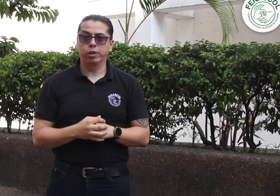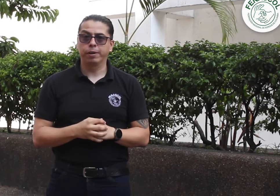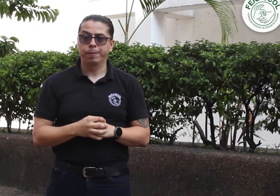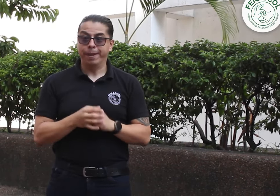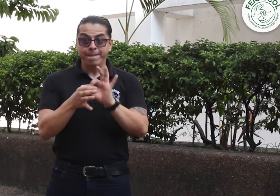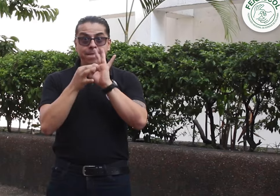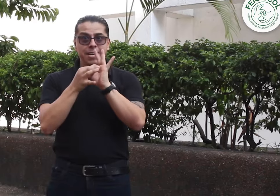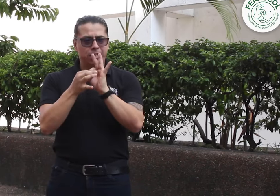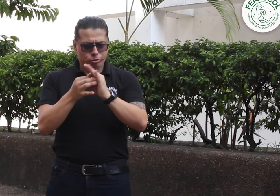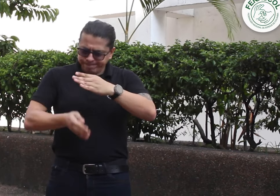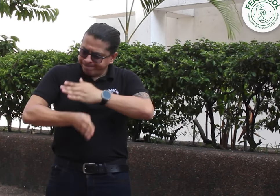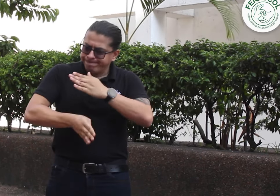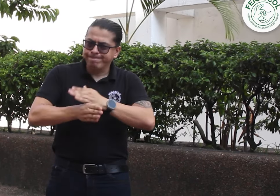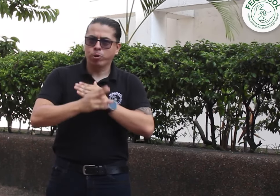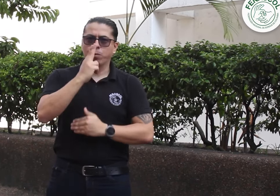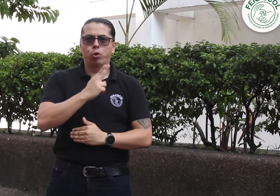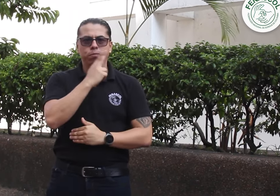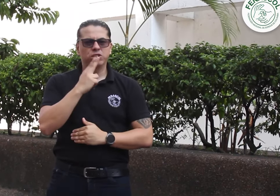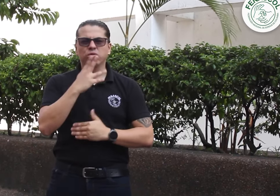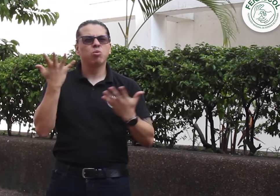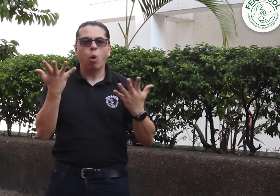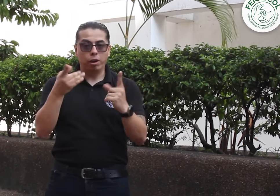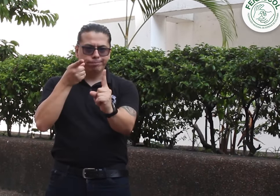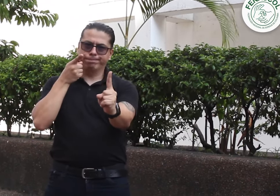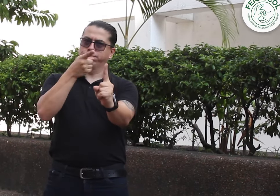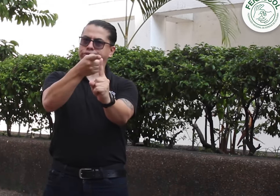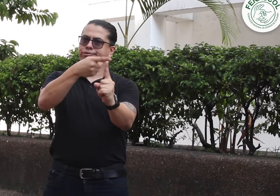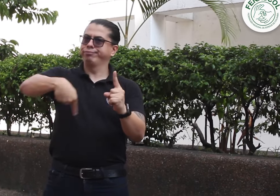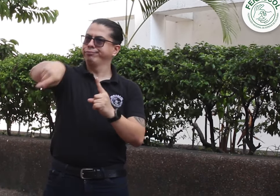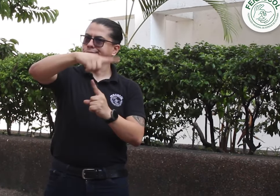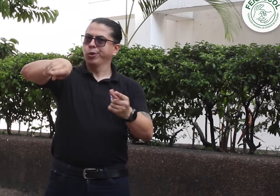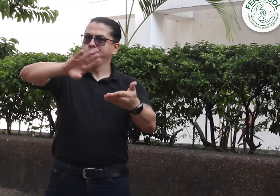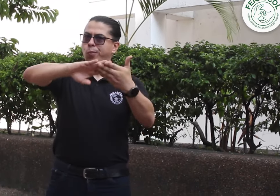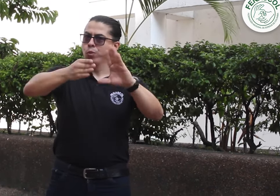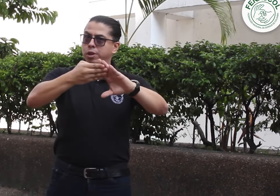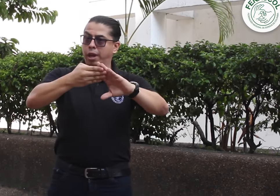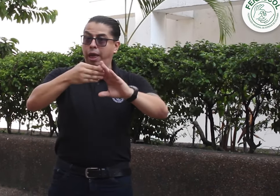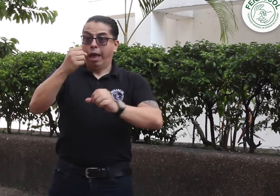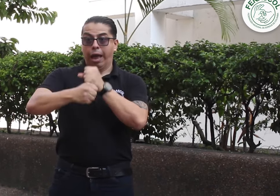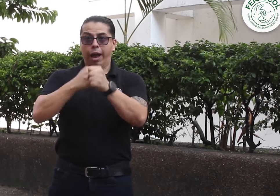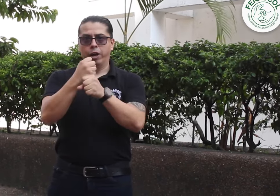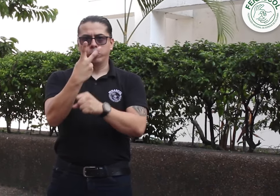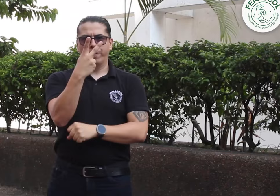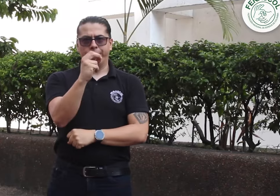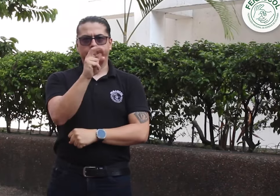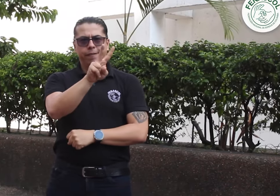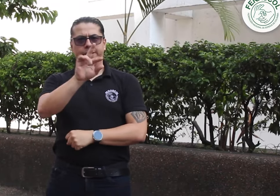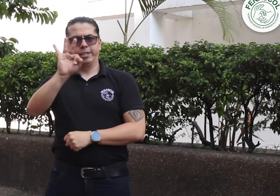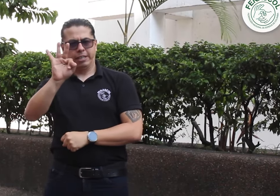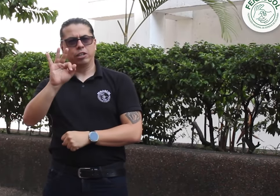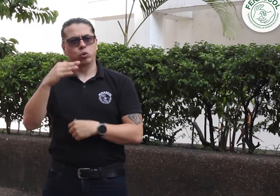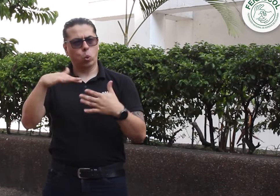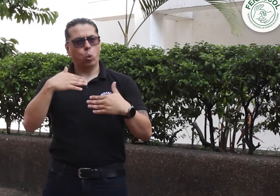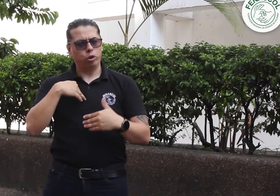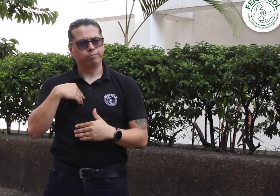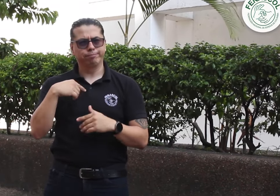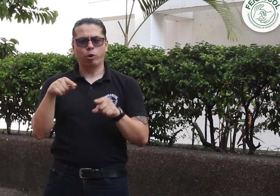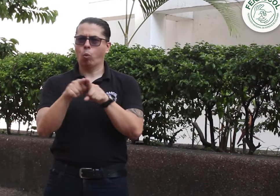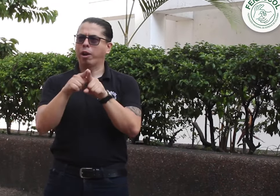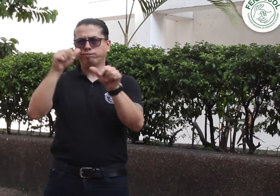continúa comprometido con su trabajo por la comunidad sorda. El año 2023 estuvo marcado por diferentes acciones desde el equipo de